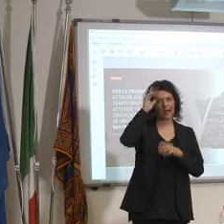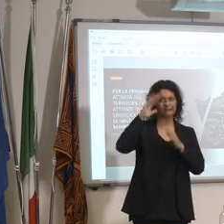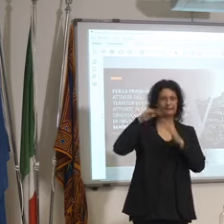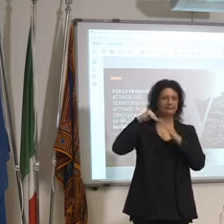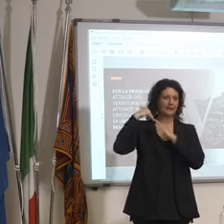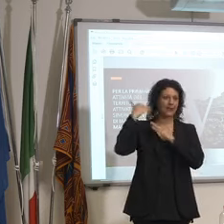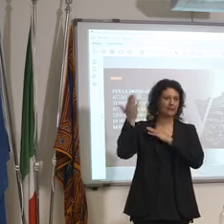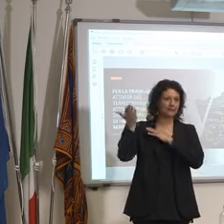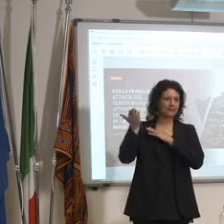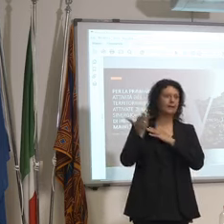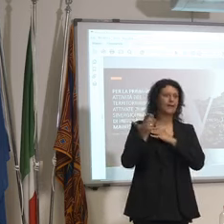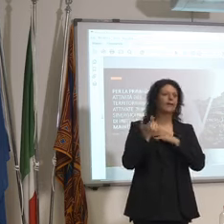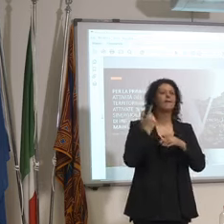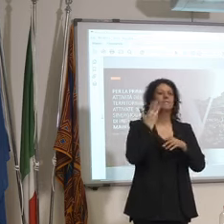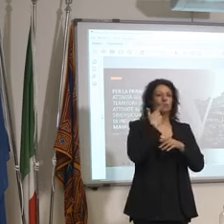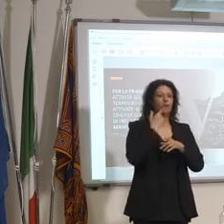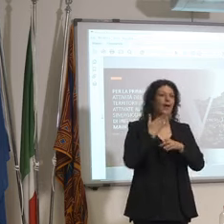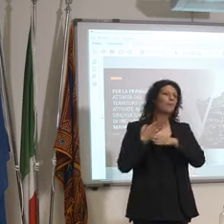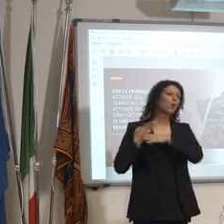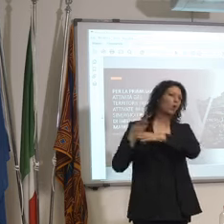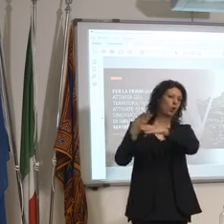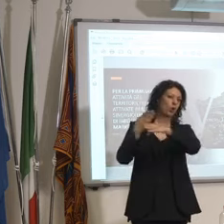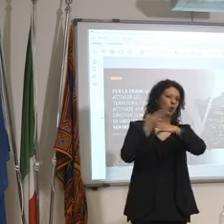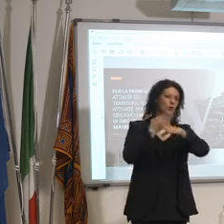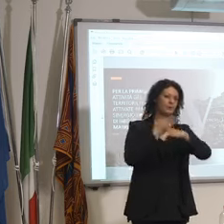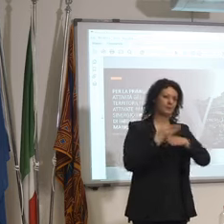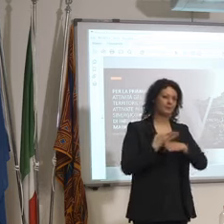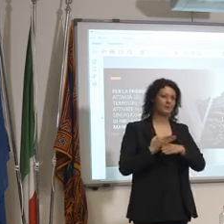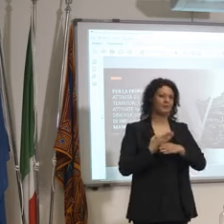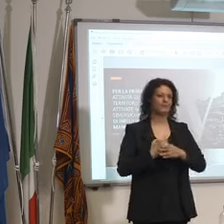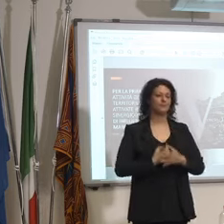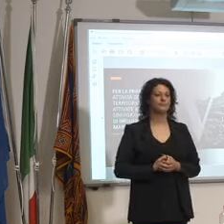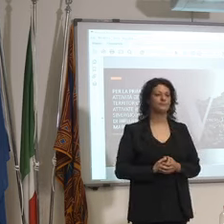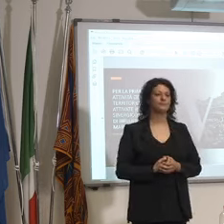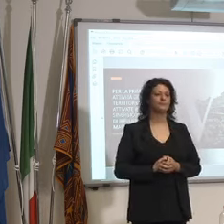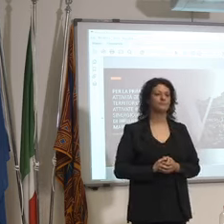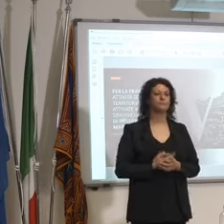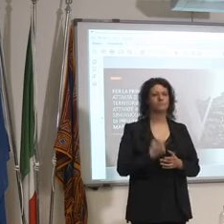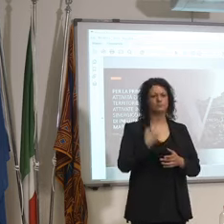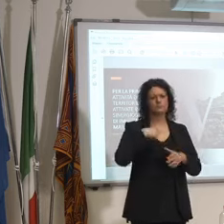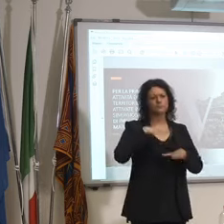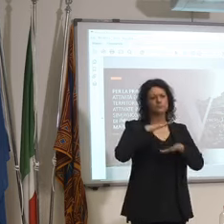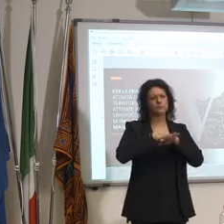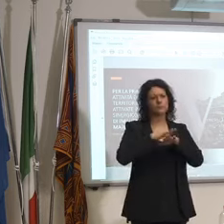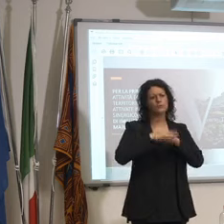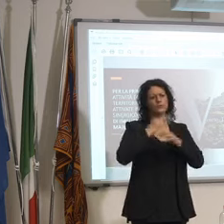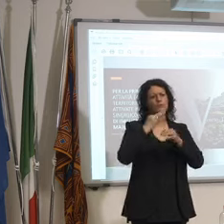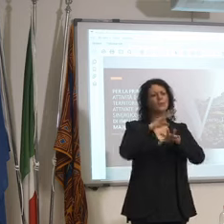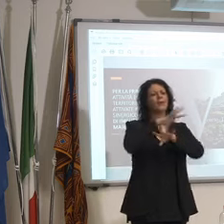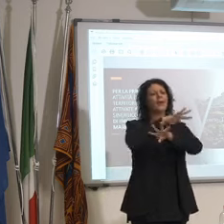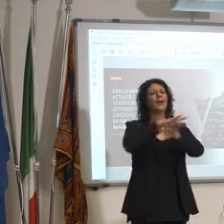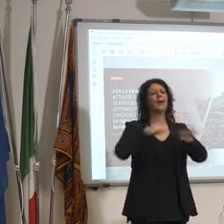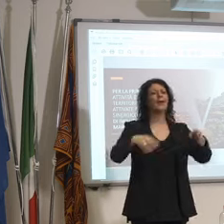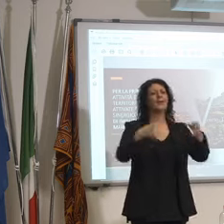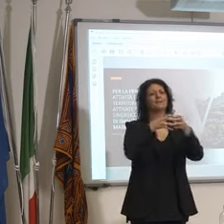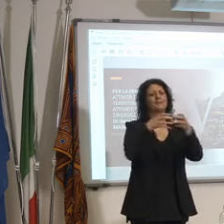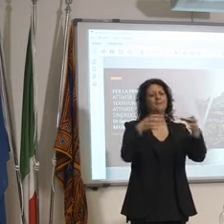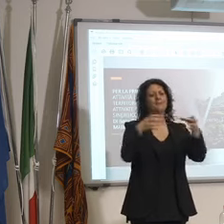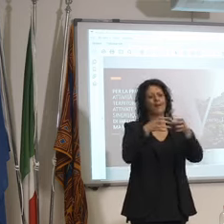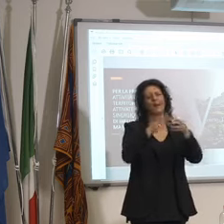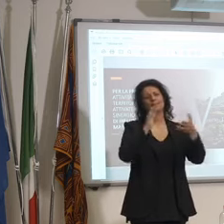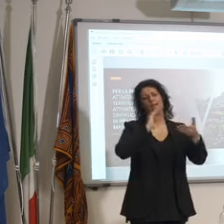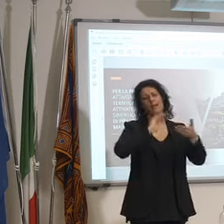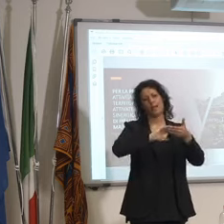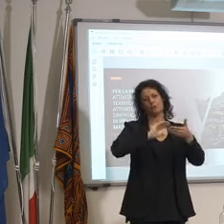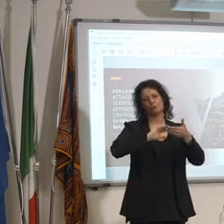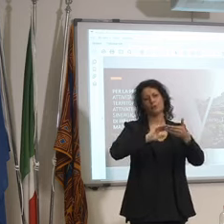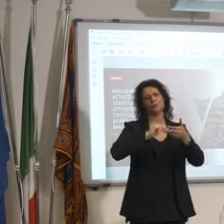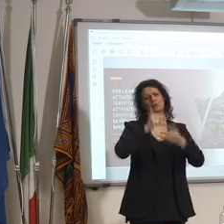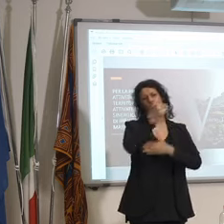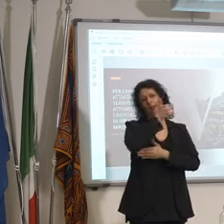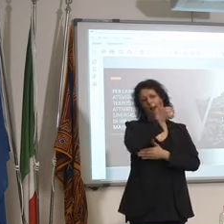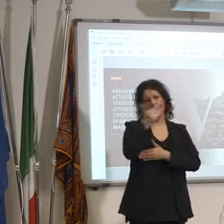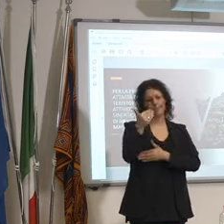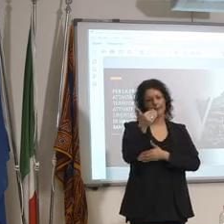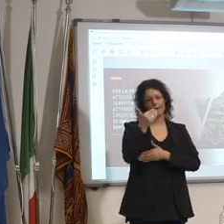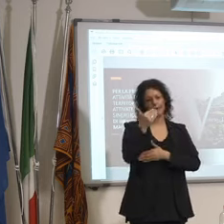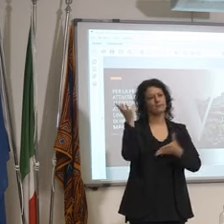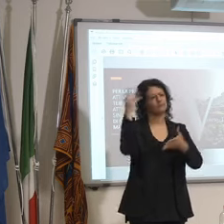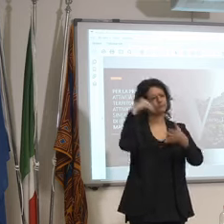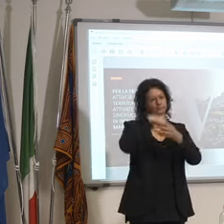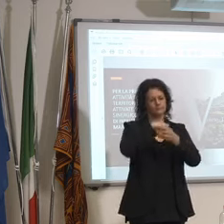condividerle assieme cosa che faremo con i consorzi di promozione turistica con le reti di imprese con le associazioni degli albergatori e quant'altro